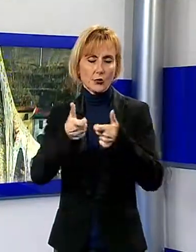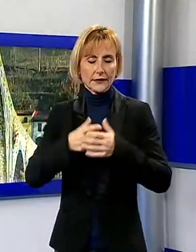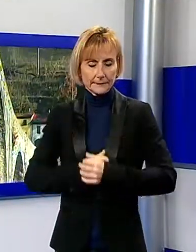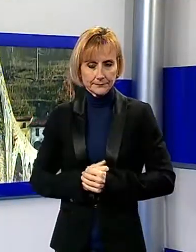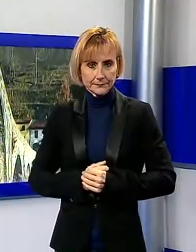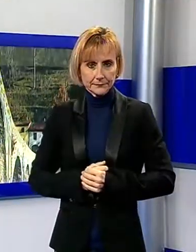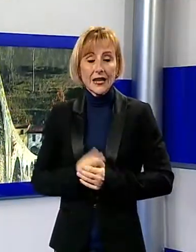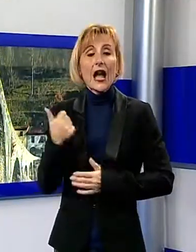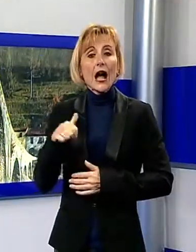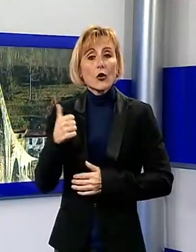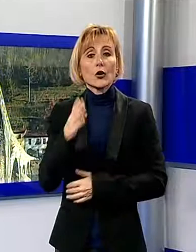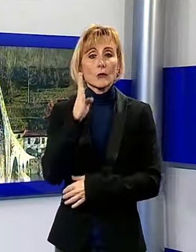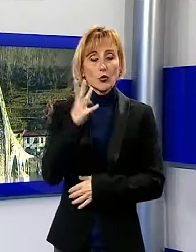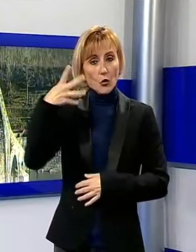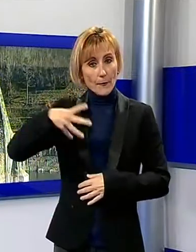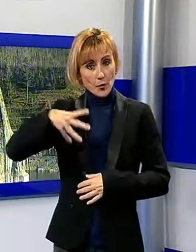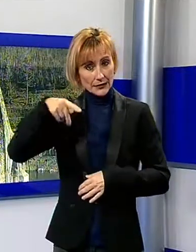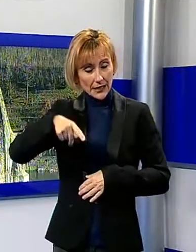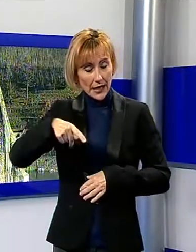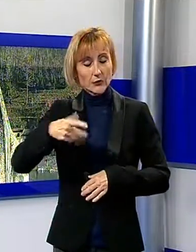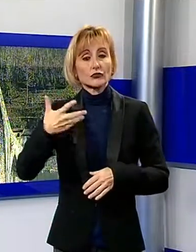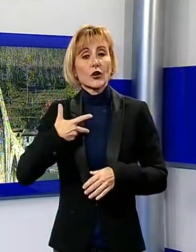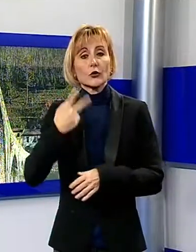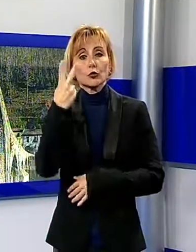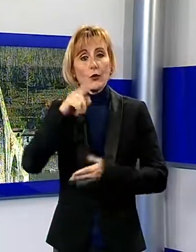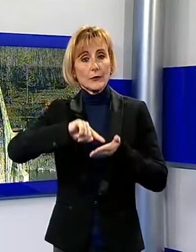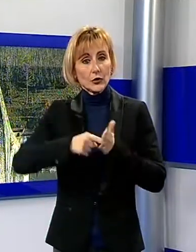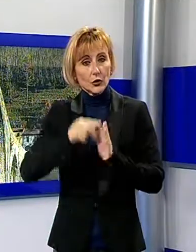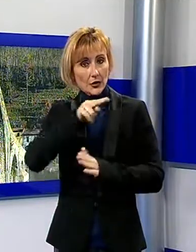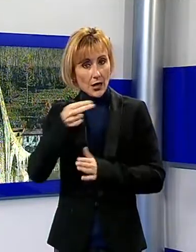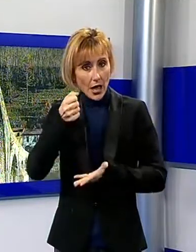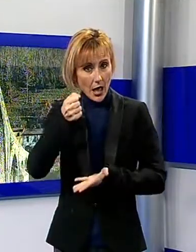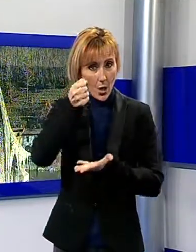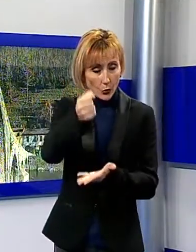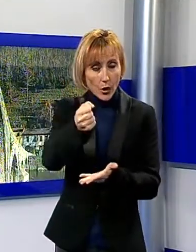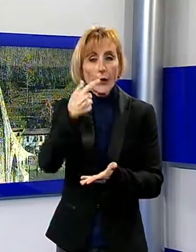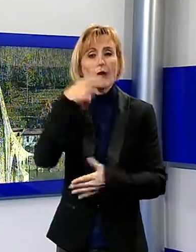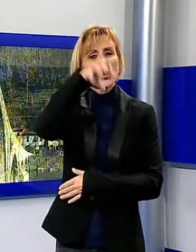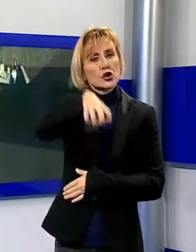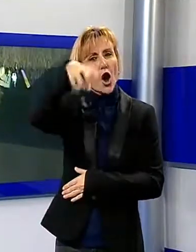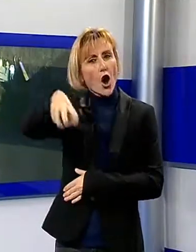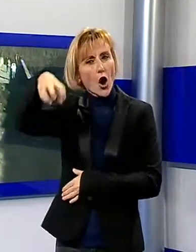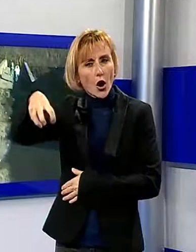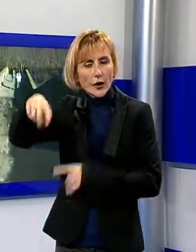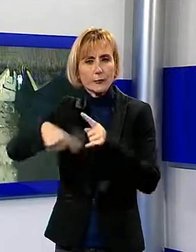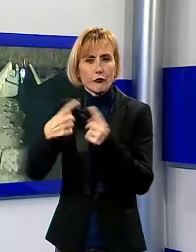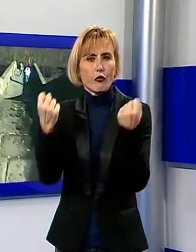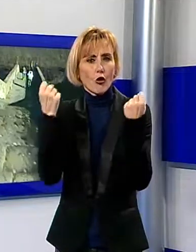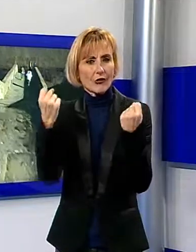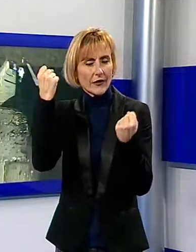Borgo Ammozzano, nello stanziamento di circa 2 milioni di Euro che il Cipe ha destinato alle Rocche e alle fortificazioni, rientra anche il Bargilio,